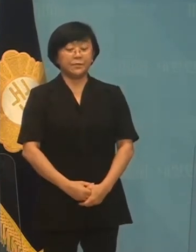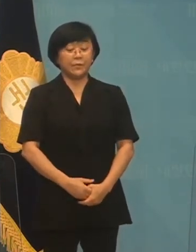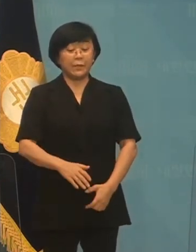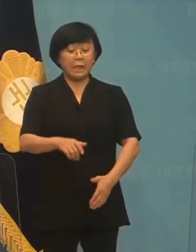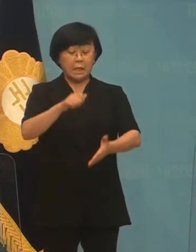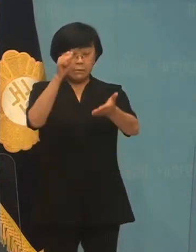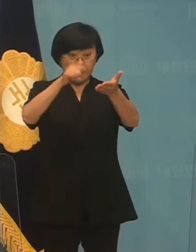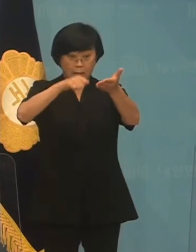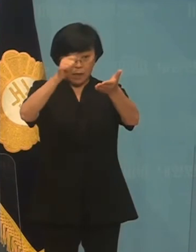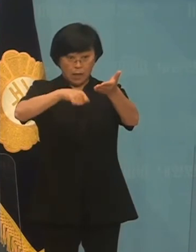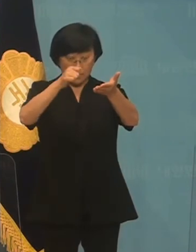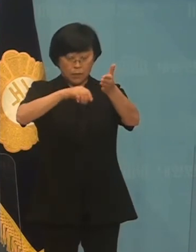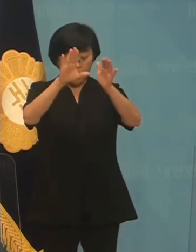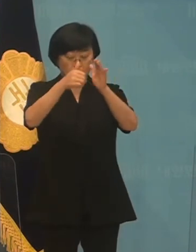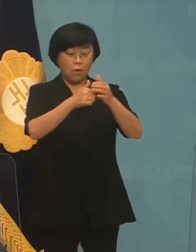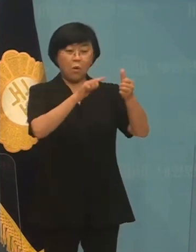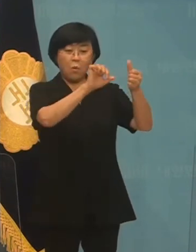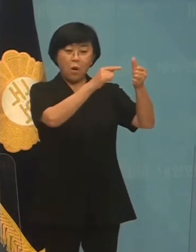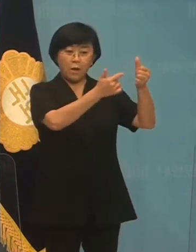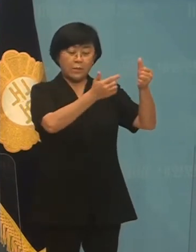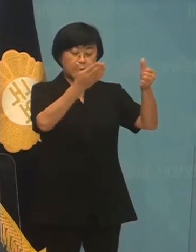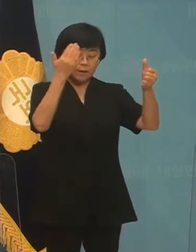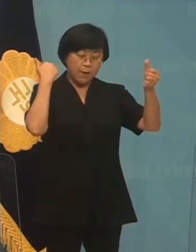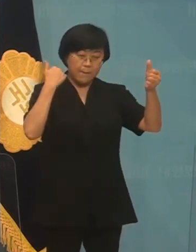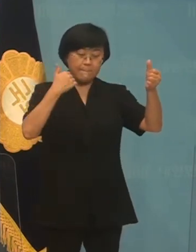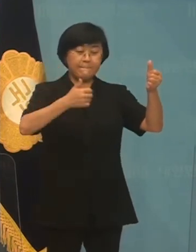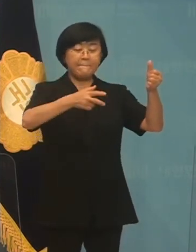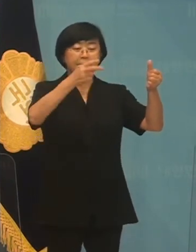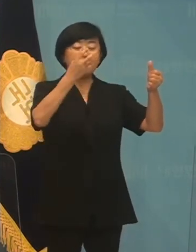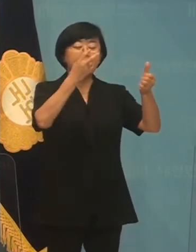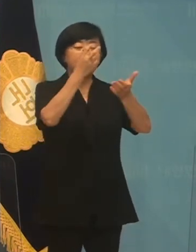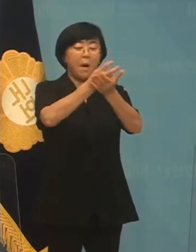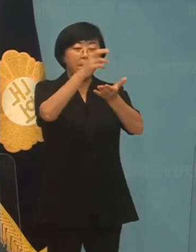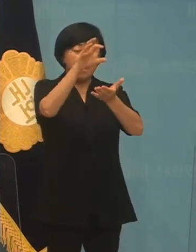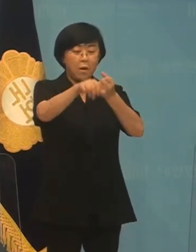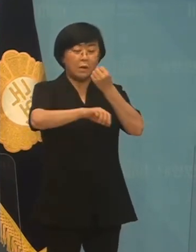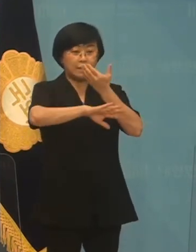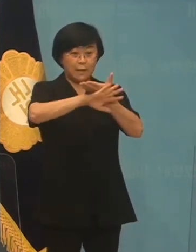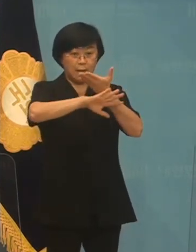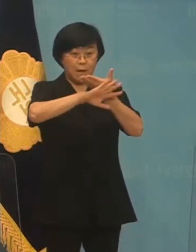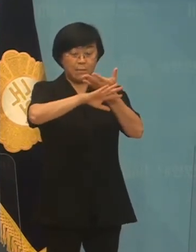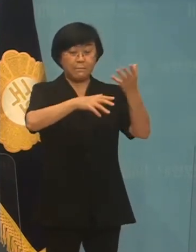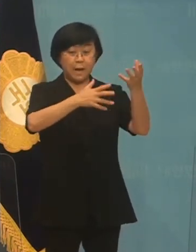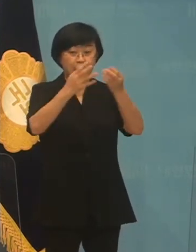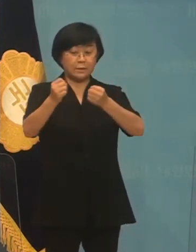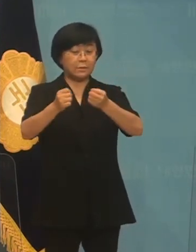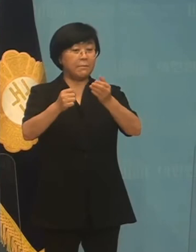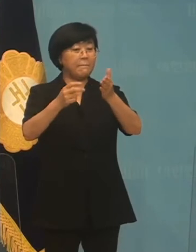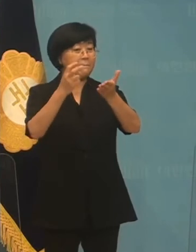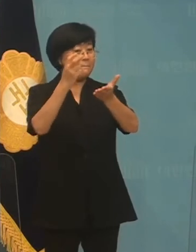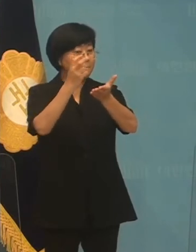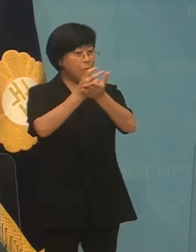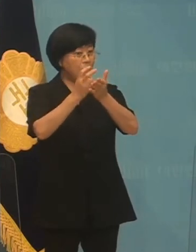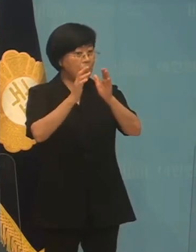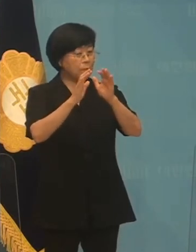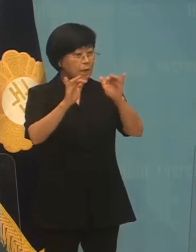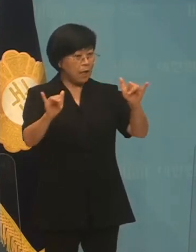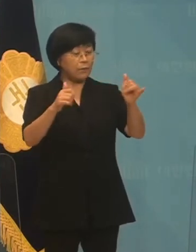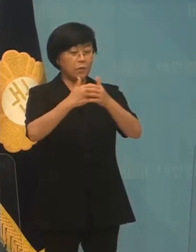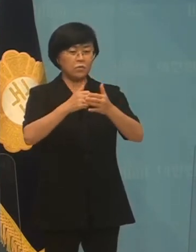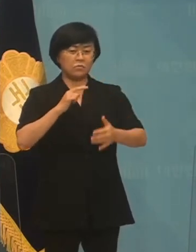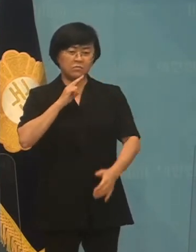이 판결은 권순일 대법관의 이전 판결 경험과는 달라 많은 걱정인들이 의아해했습니다.